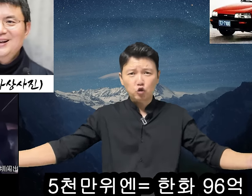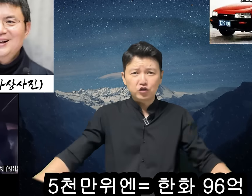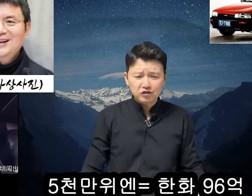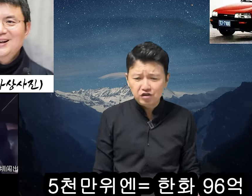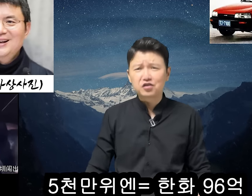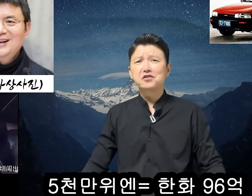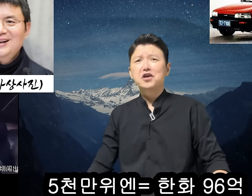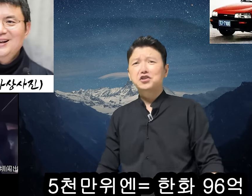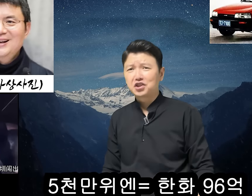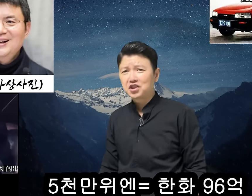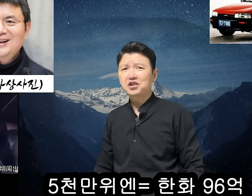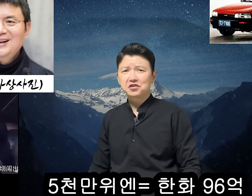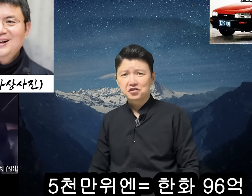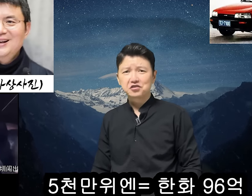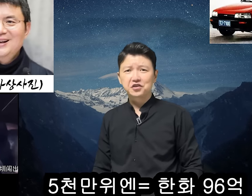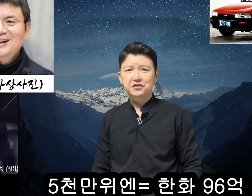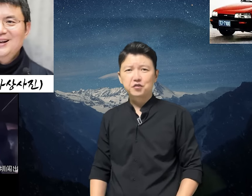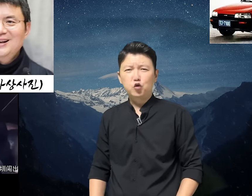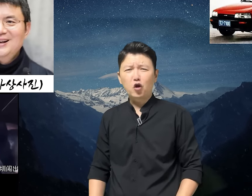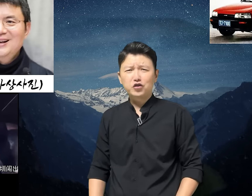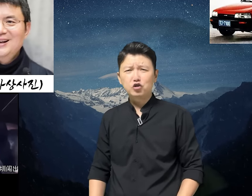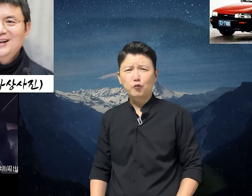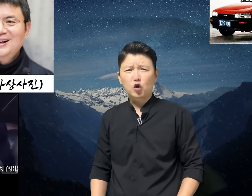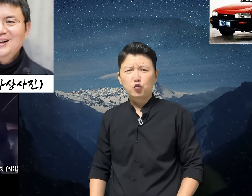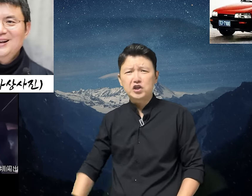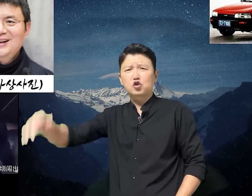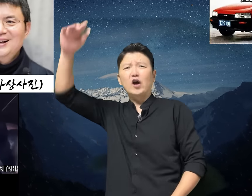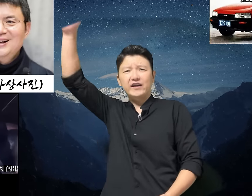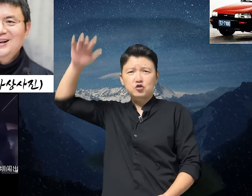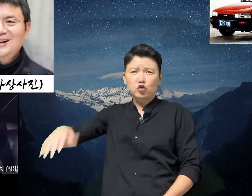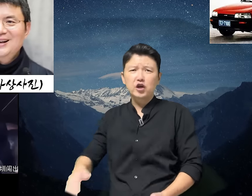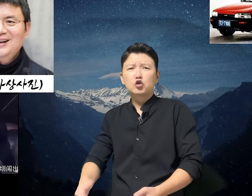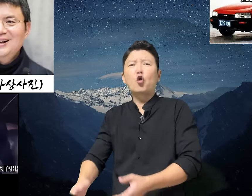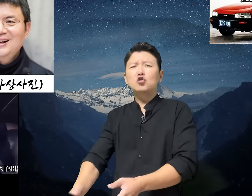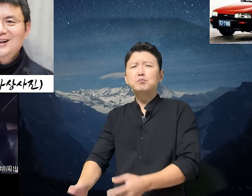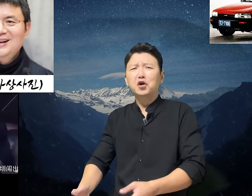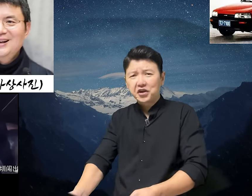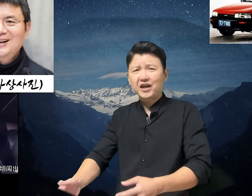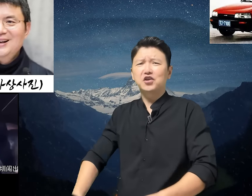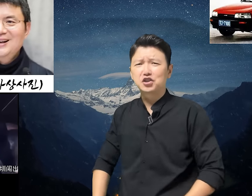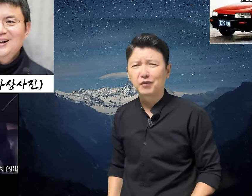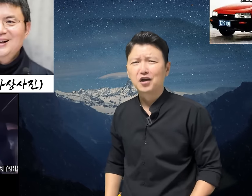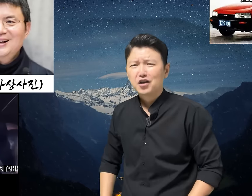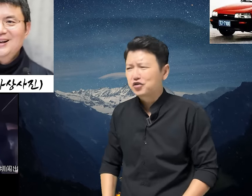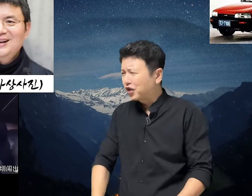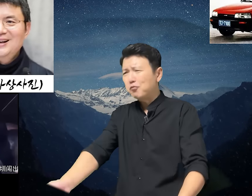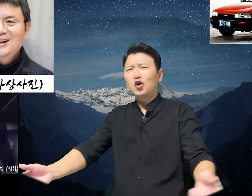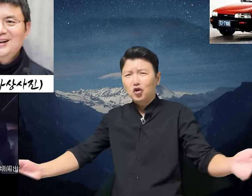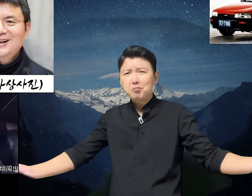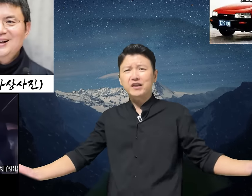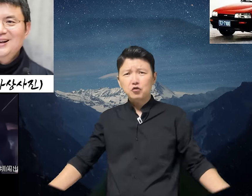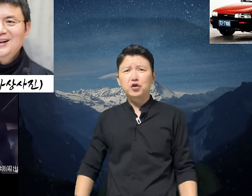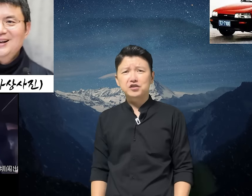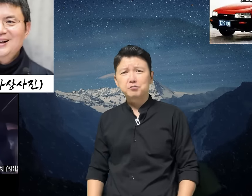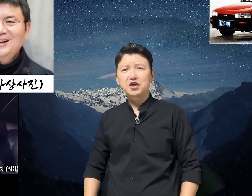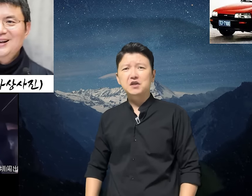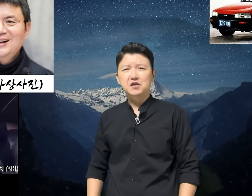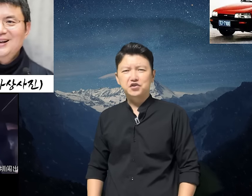소리를 듣던 시기였었는데 물론 이놈도 위쪽 아래쪽에 돈을 먹여야겠지만 그게 뭐 얼마나 되겠습니까? 그